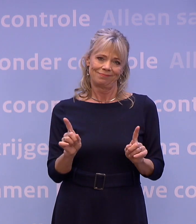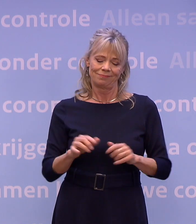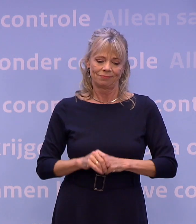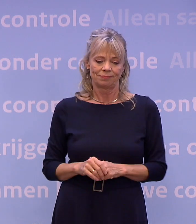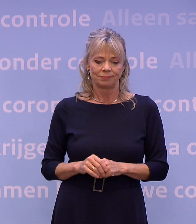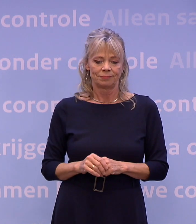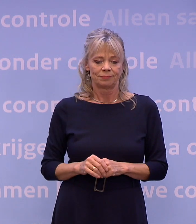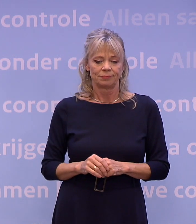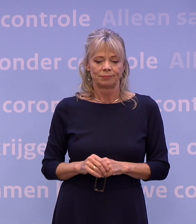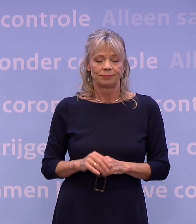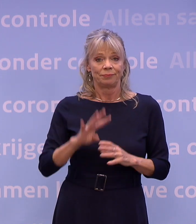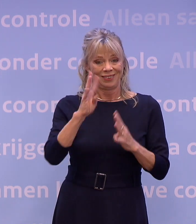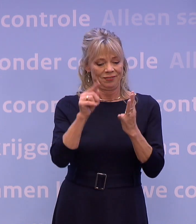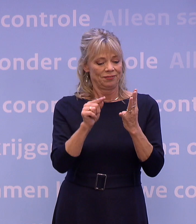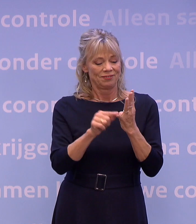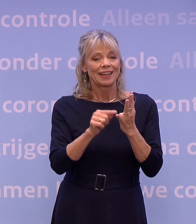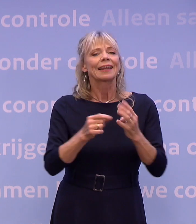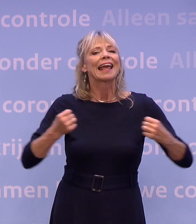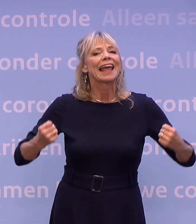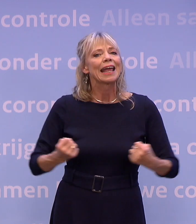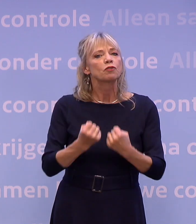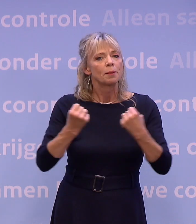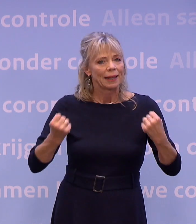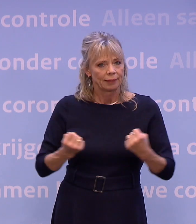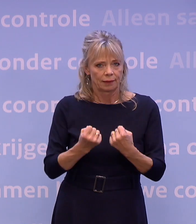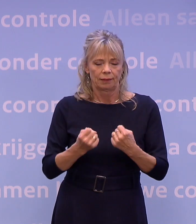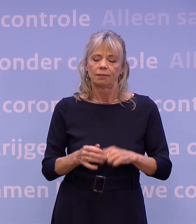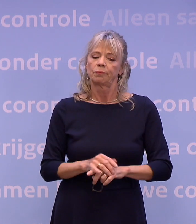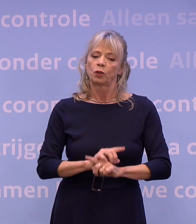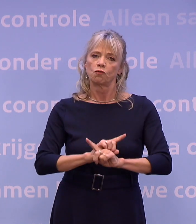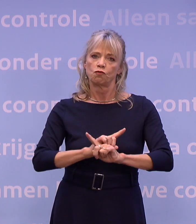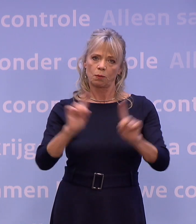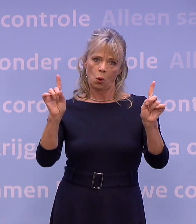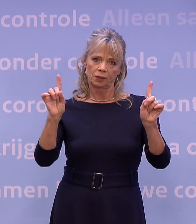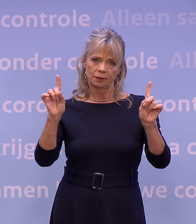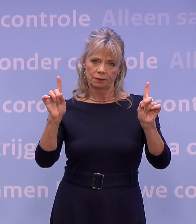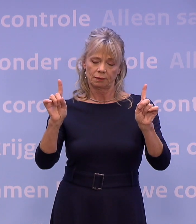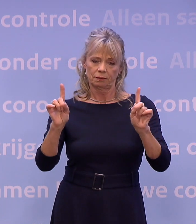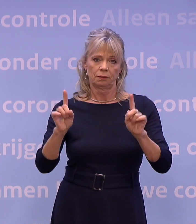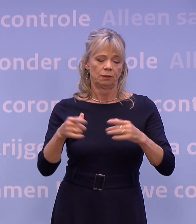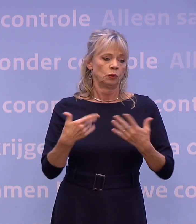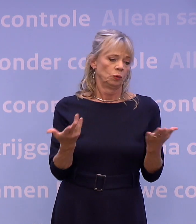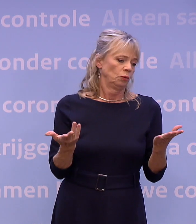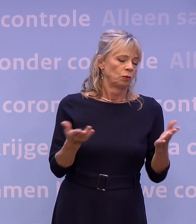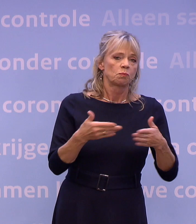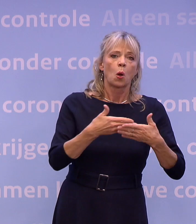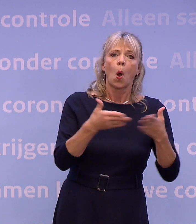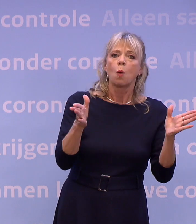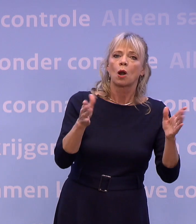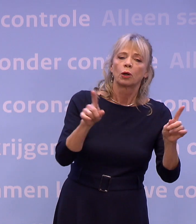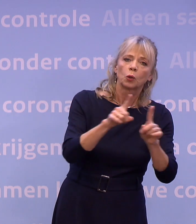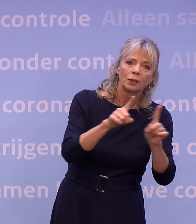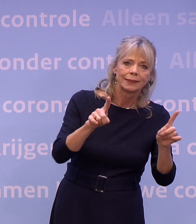Ten vierde, de evenementen. Die worden verboden. En dat is heel breed, van openluchtconcerten en